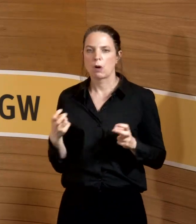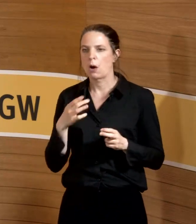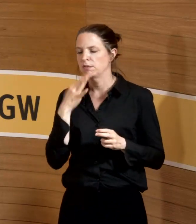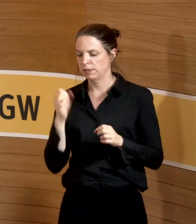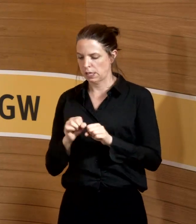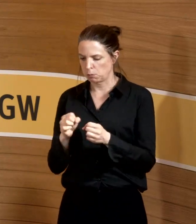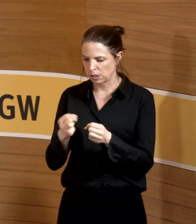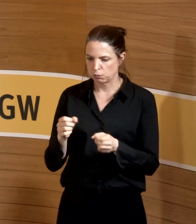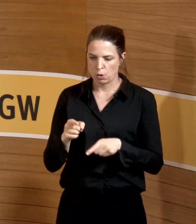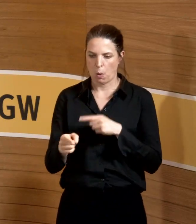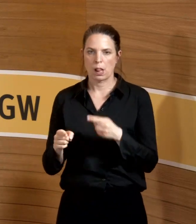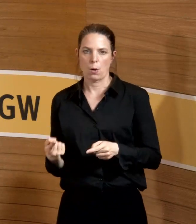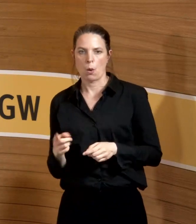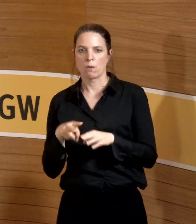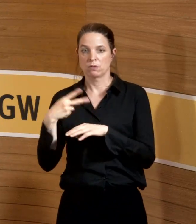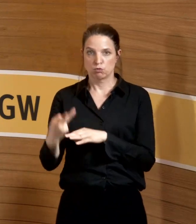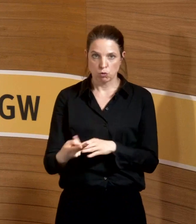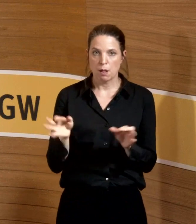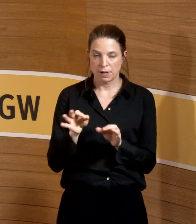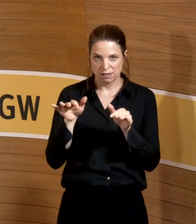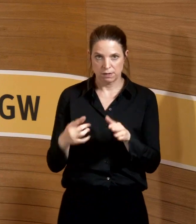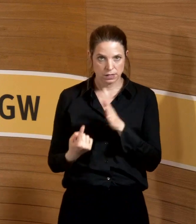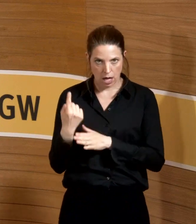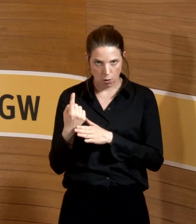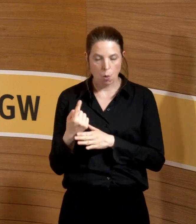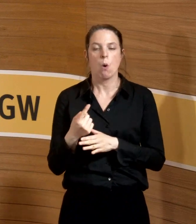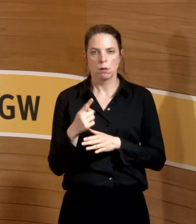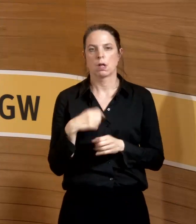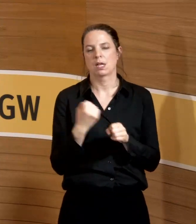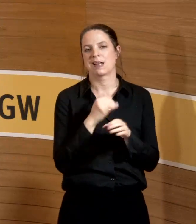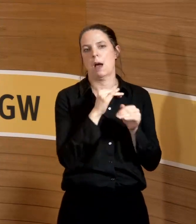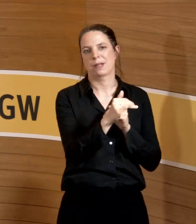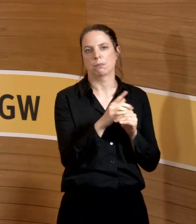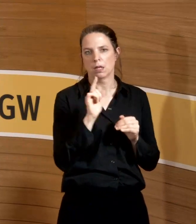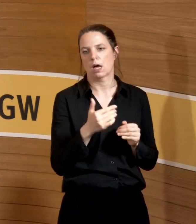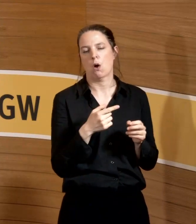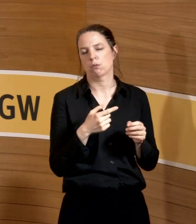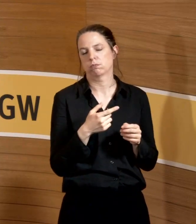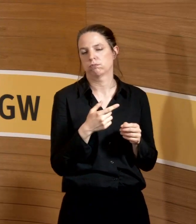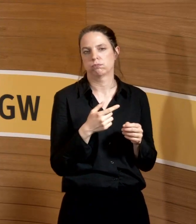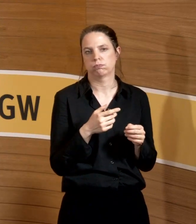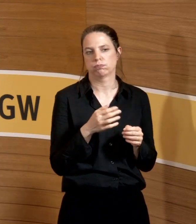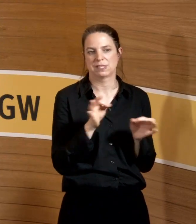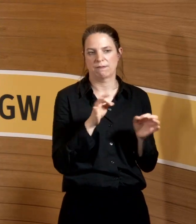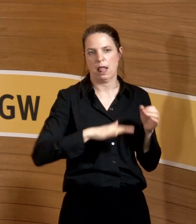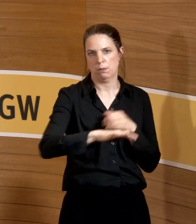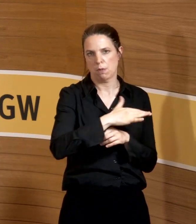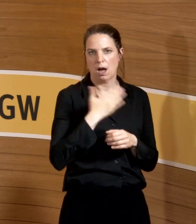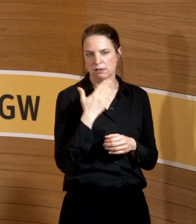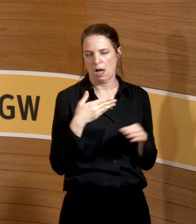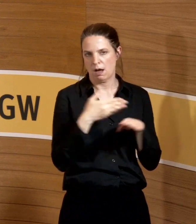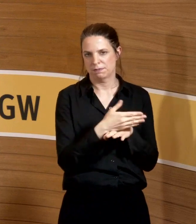dann kannst du auch am Arbeitsplatz stolpern. Da kommen wir natürlich auch in den Wald. Also dieses Bezugssystem ist ein Hinweis,